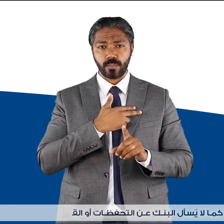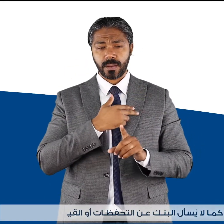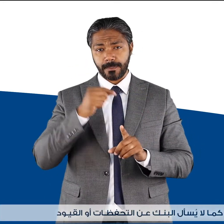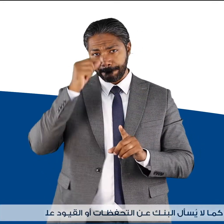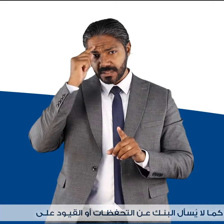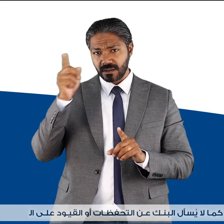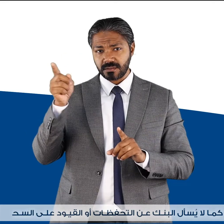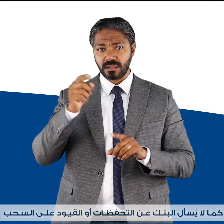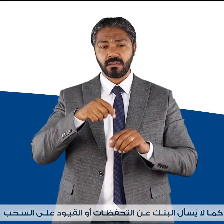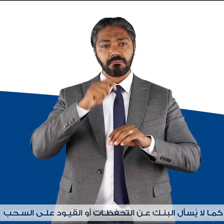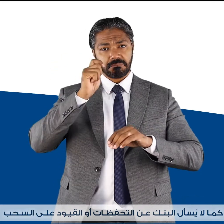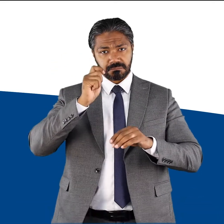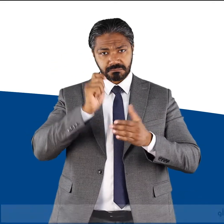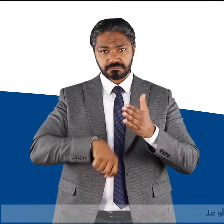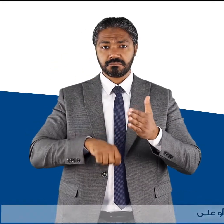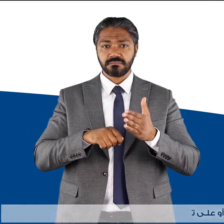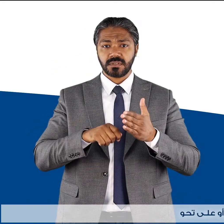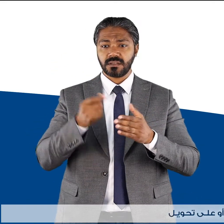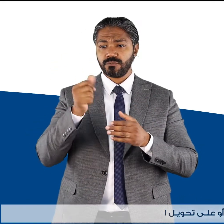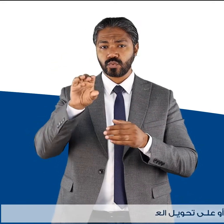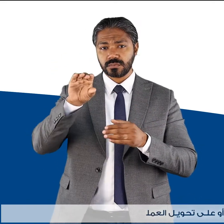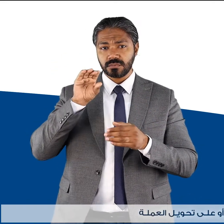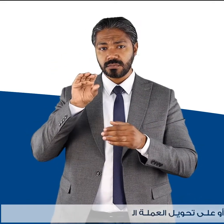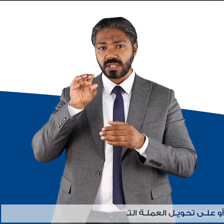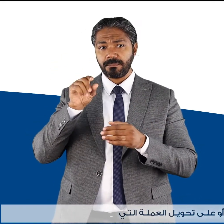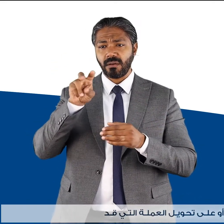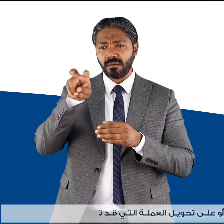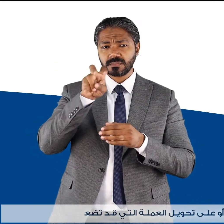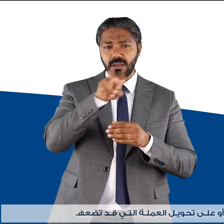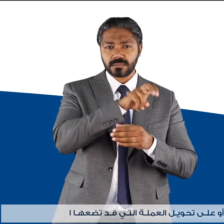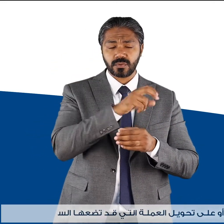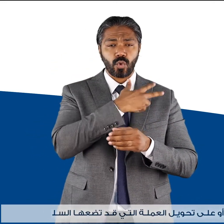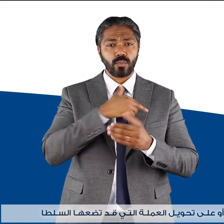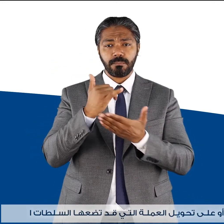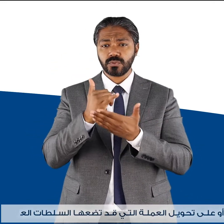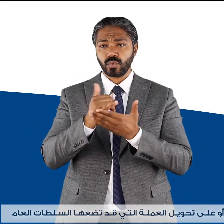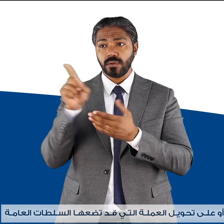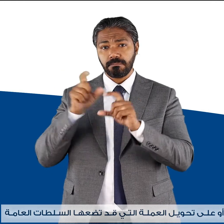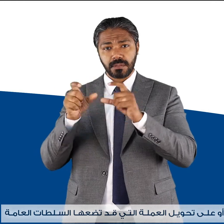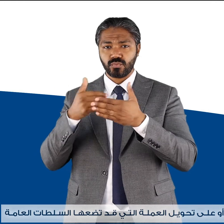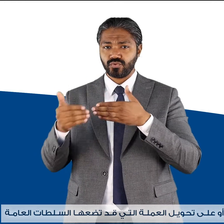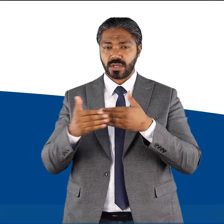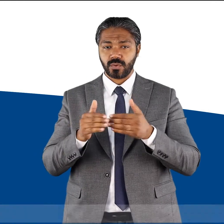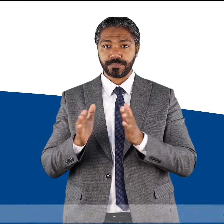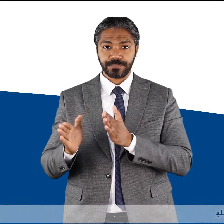أو القيود على السحب أو على تحويل العملة التي قد تضعها السلطات العامة جيم